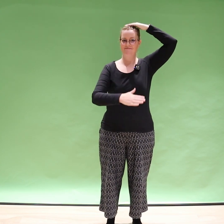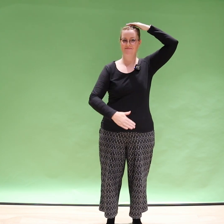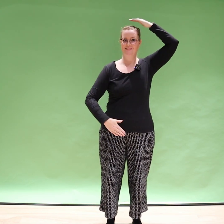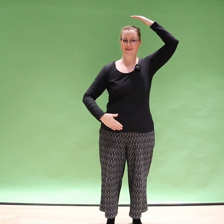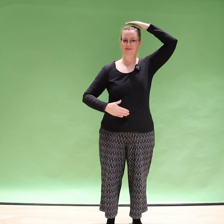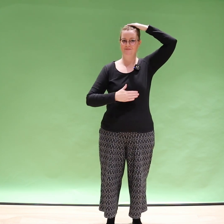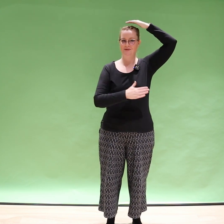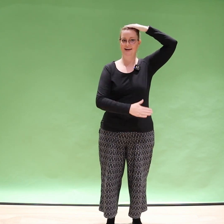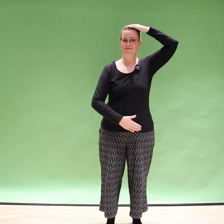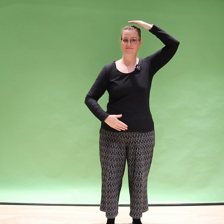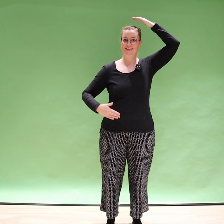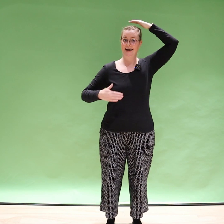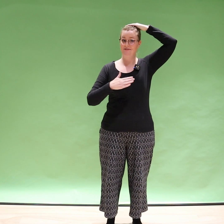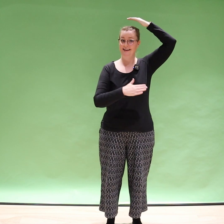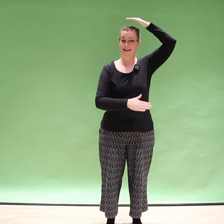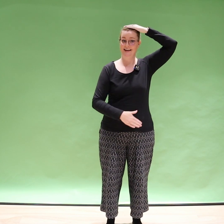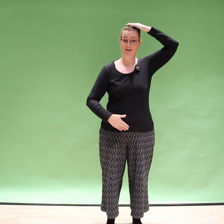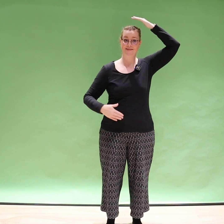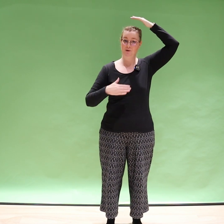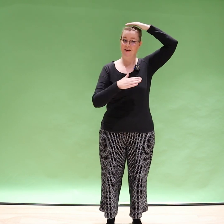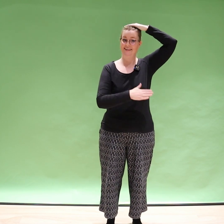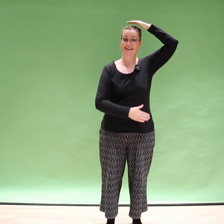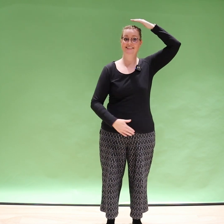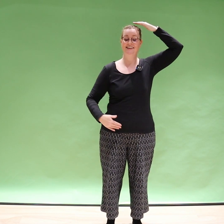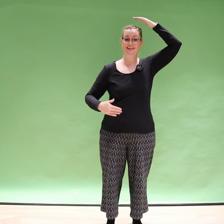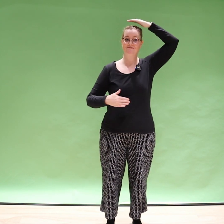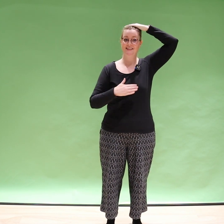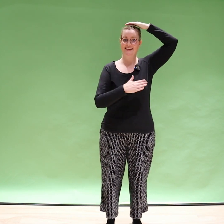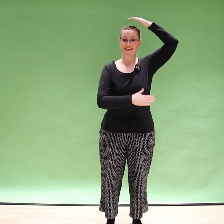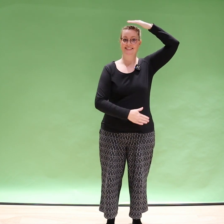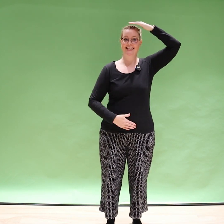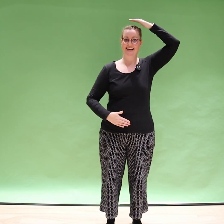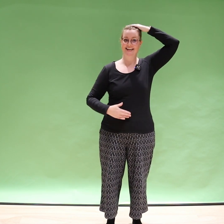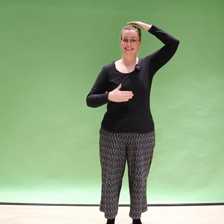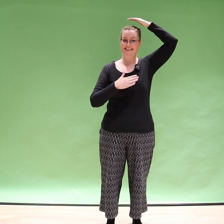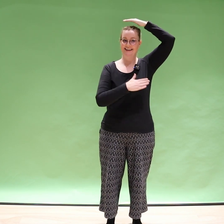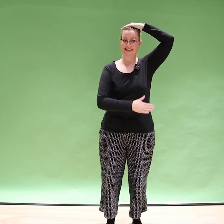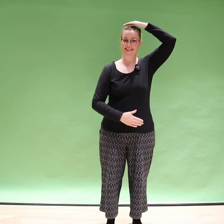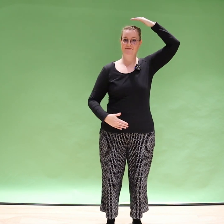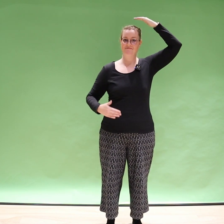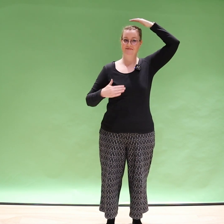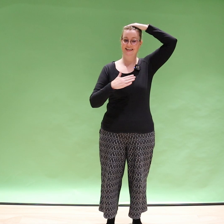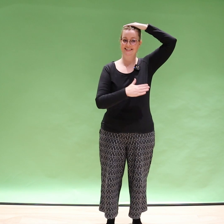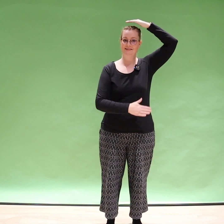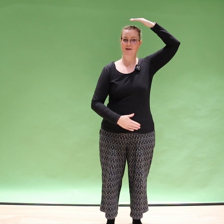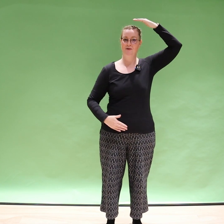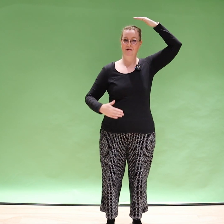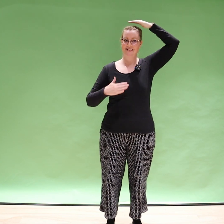ympyrää. Tämä on liike, jota mun ainakin tarvitsee selkeästi treenata. Ja tässä mä huomaan,